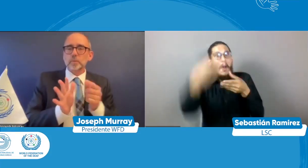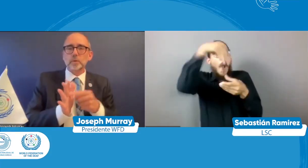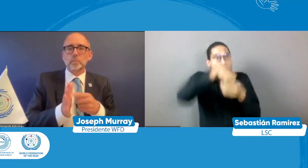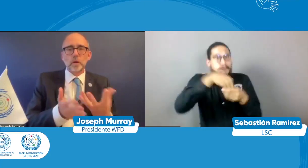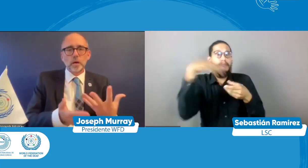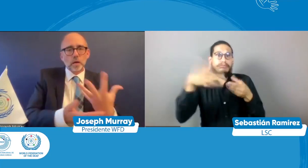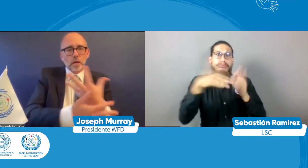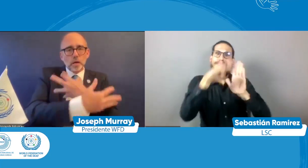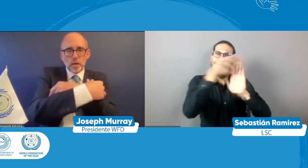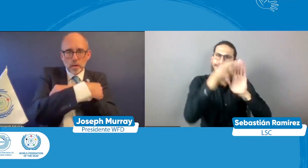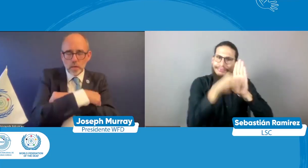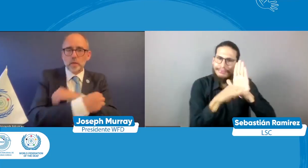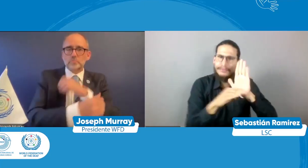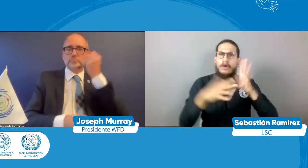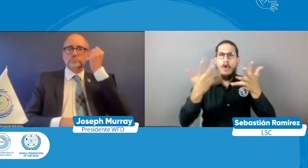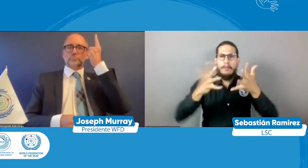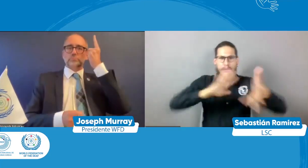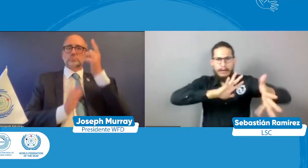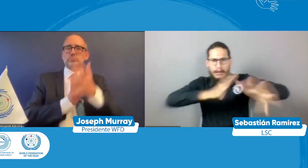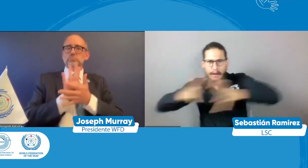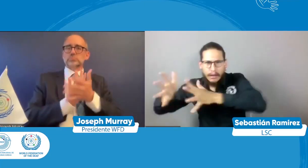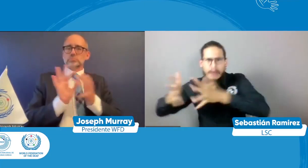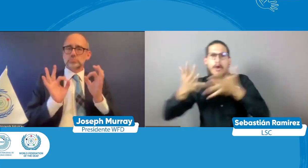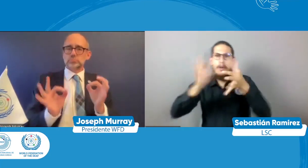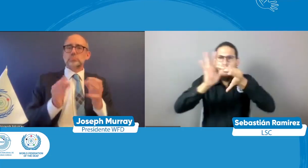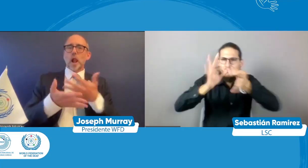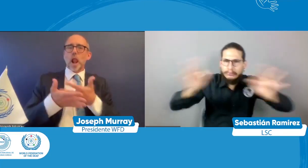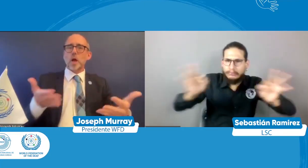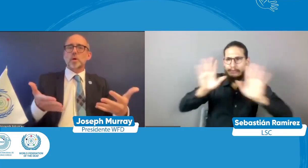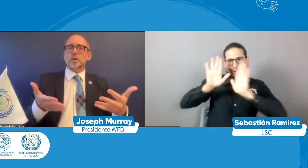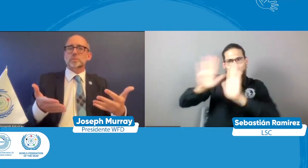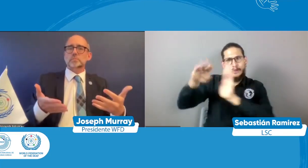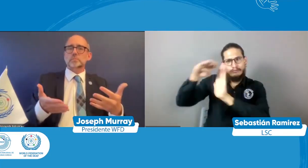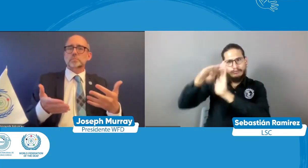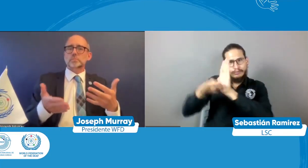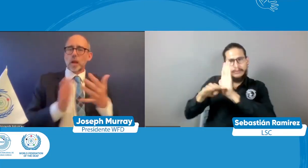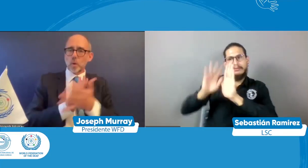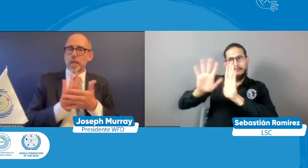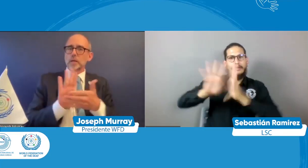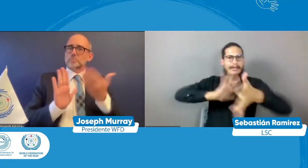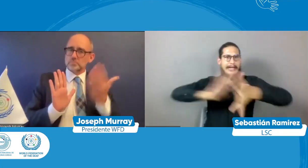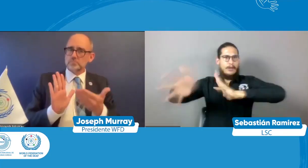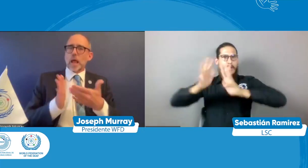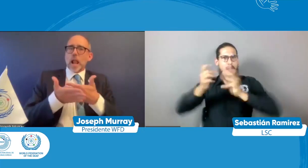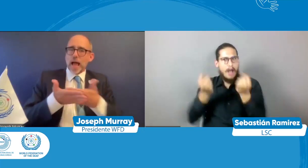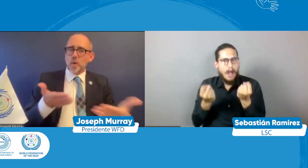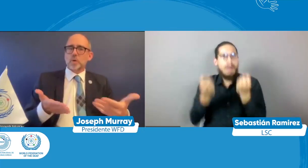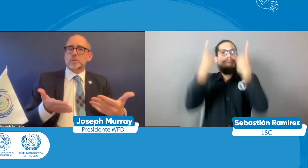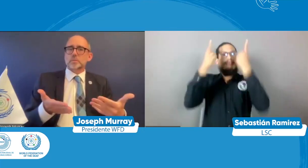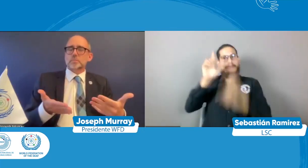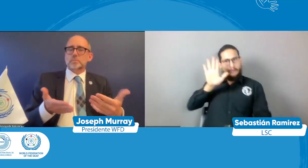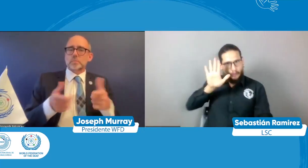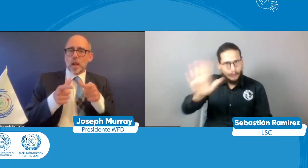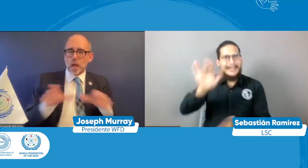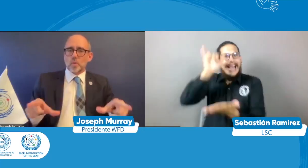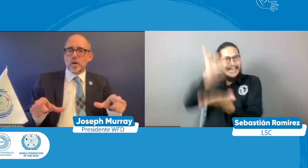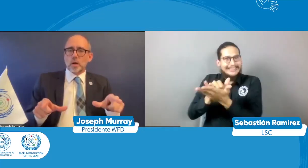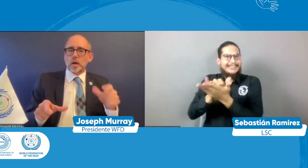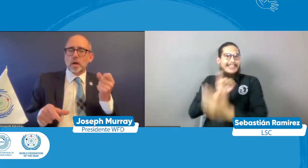tiene sus parámetros formacionales ¿no? y eso también sirvió pues para que la persona sorda la persona este embajador allí